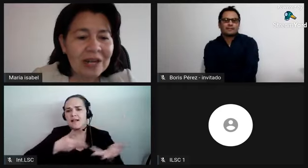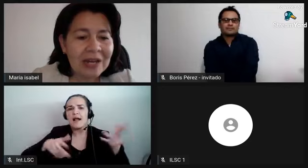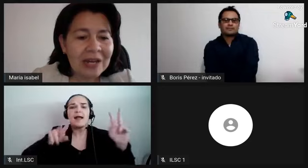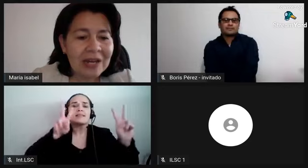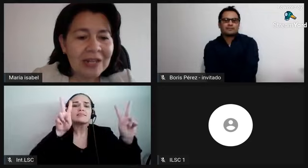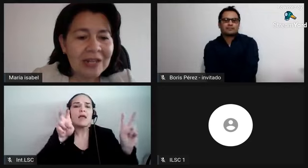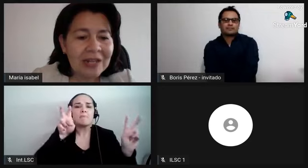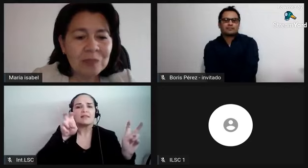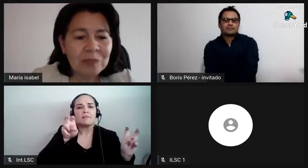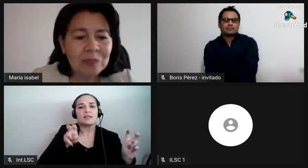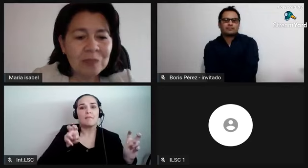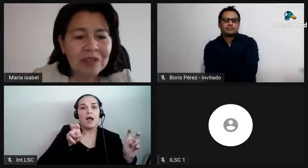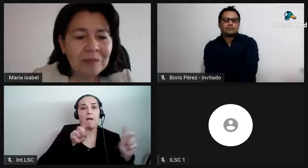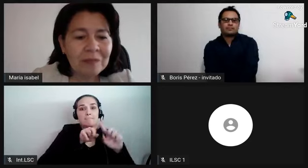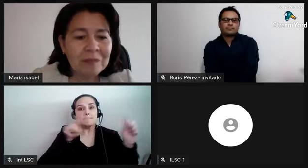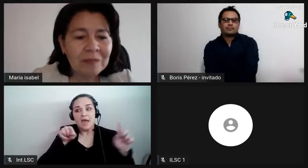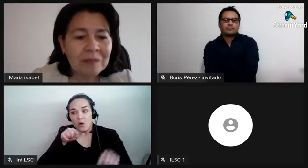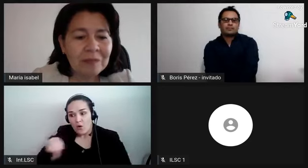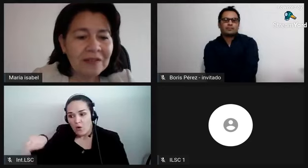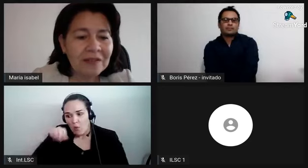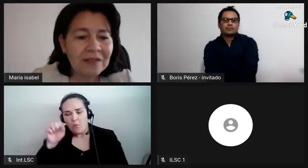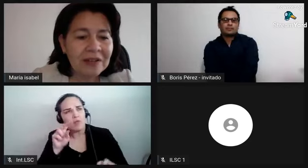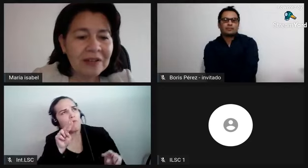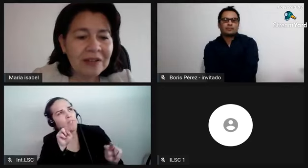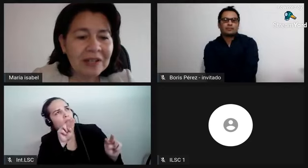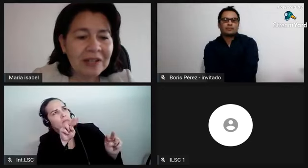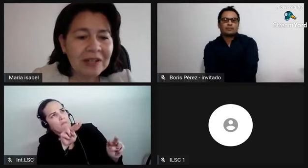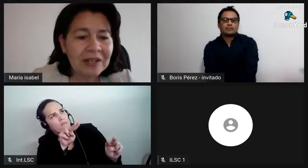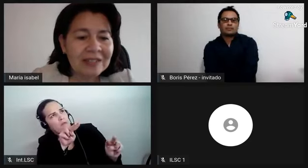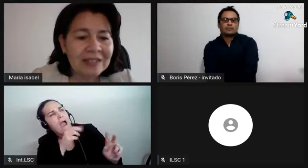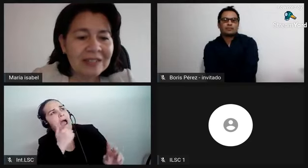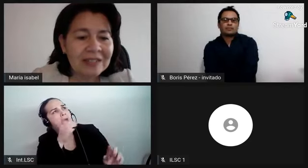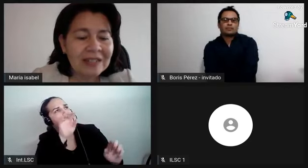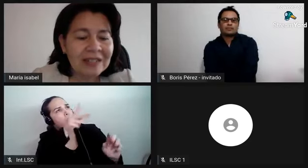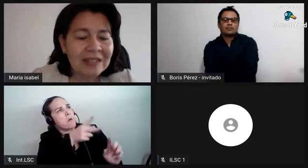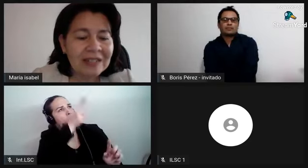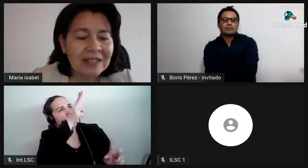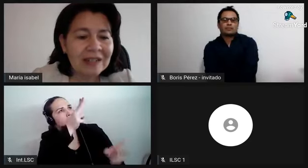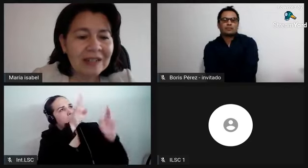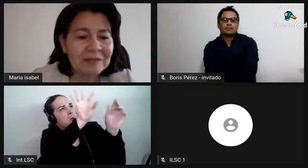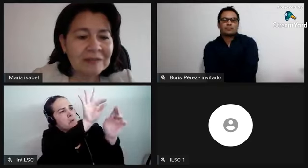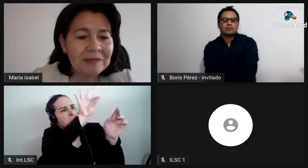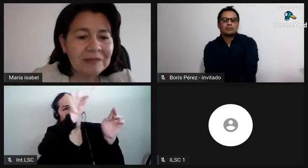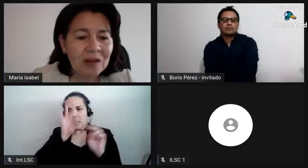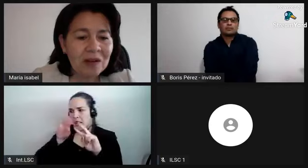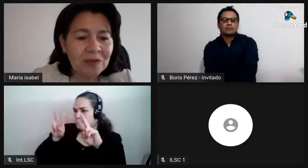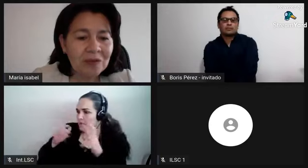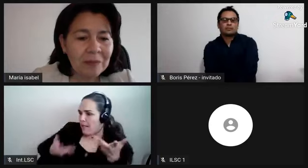puedan volverlas a ver si necesitan dialogar sobre estos temas